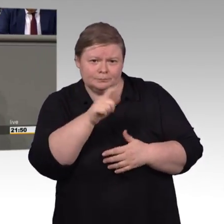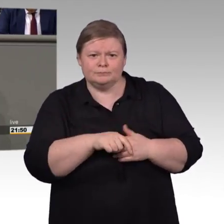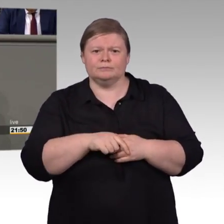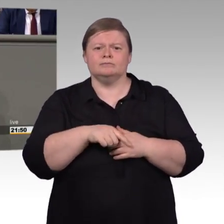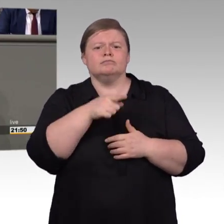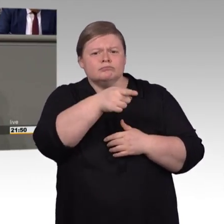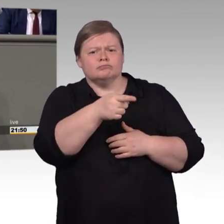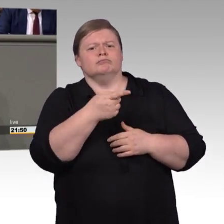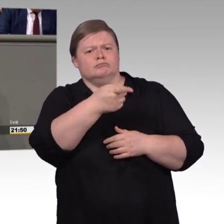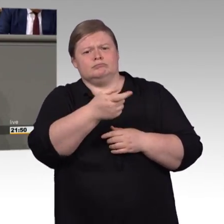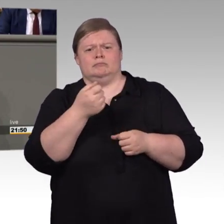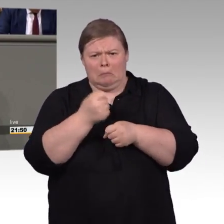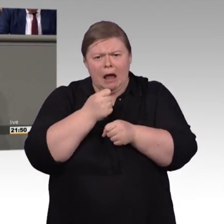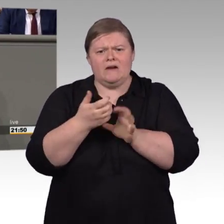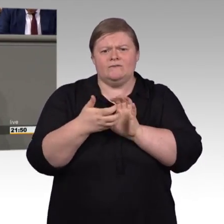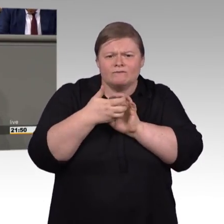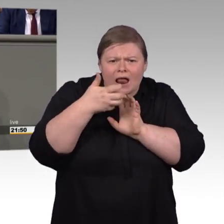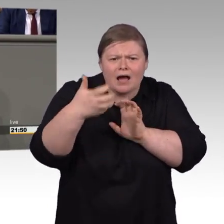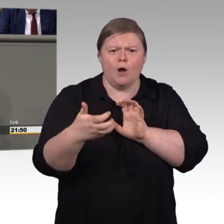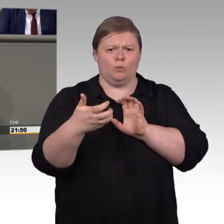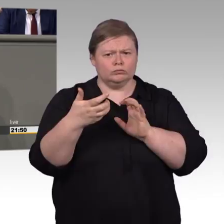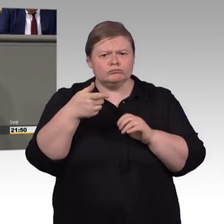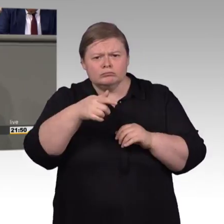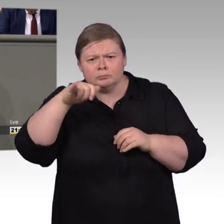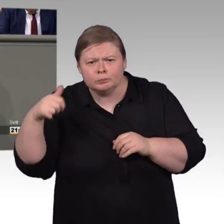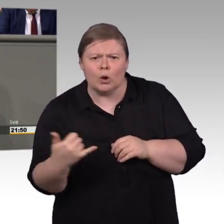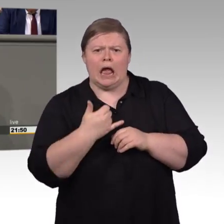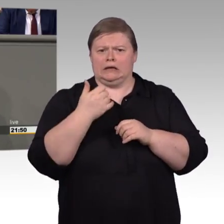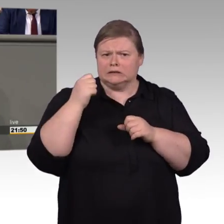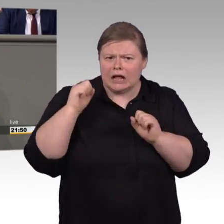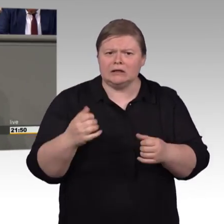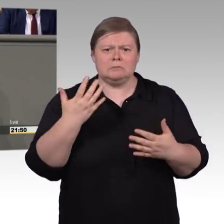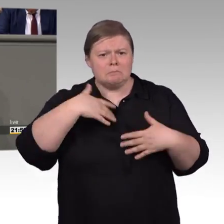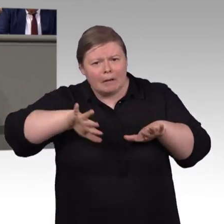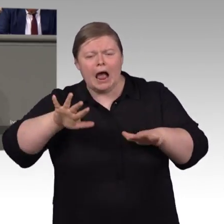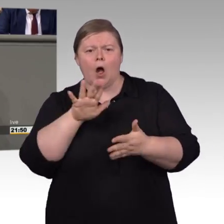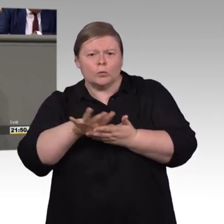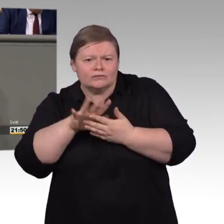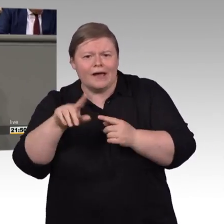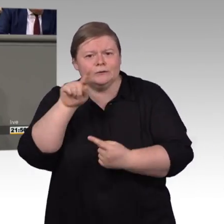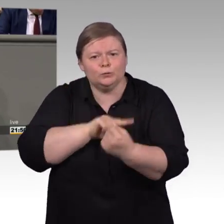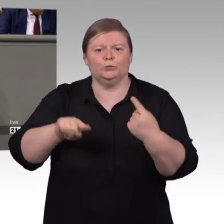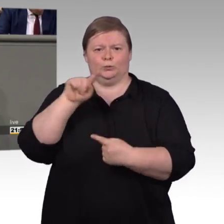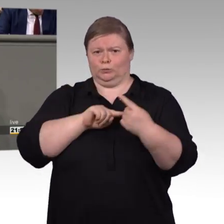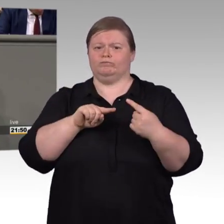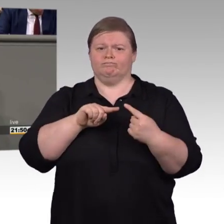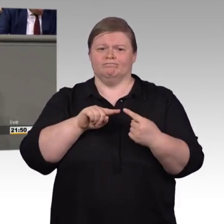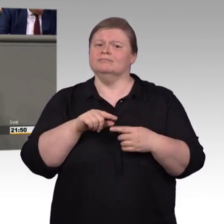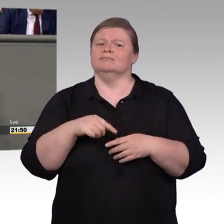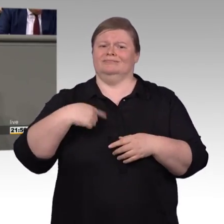Sonderregelungen zum Saisonkurzarbeitergeld für den Bereich des Gerüstbauerhandwerks. Und wir verlängern Sonderregelungen zur